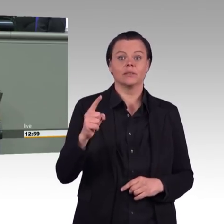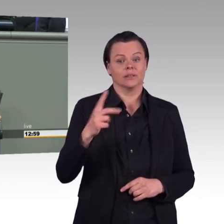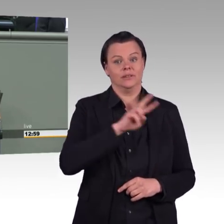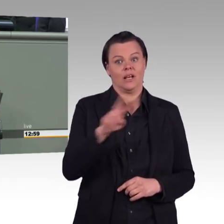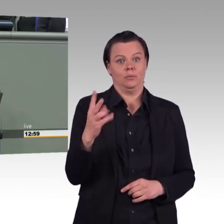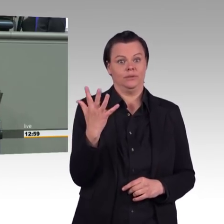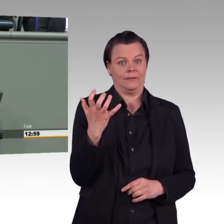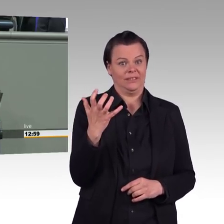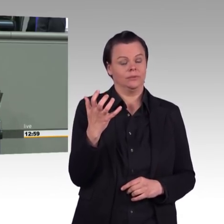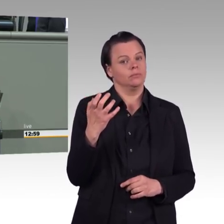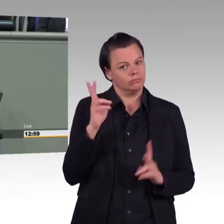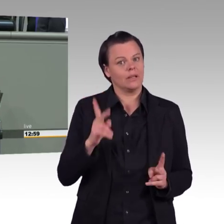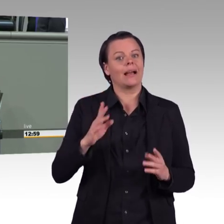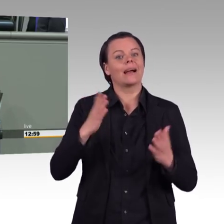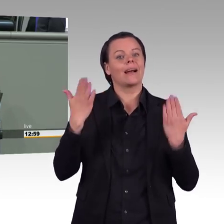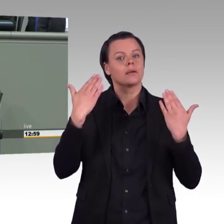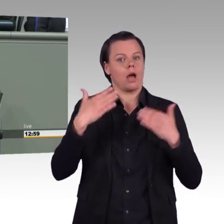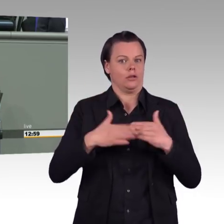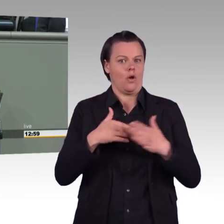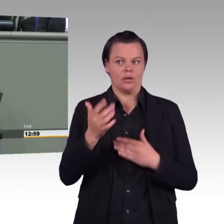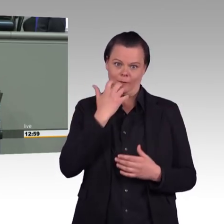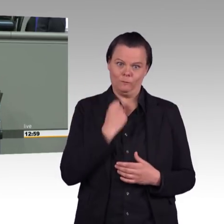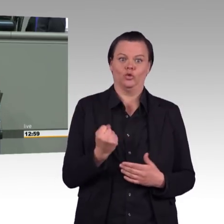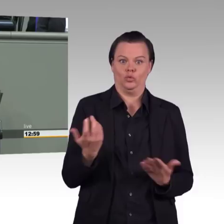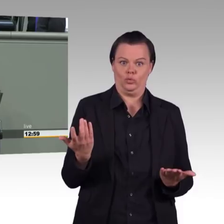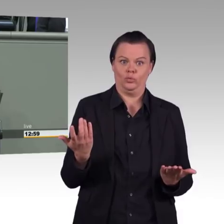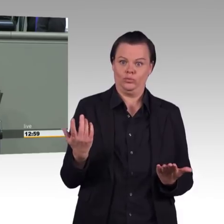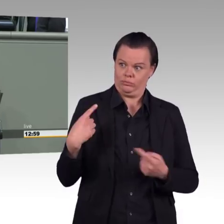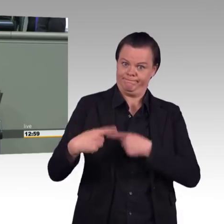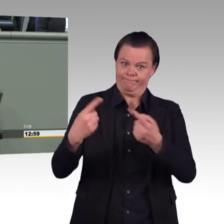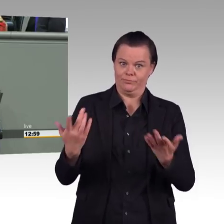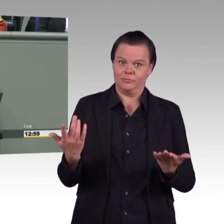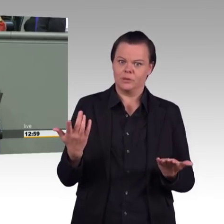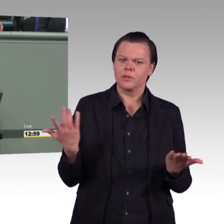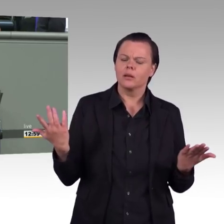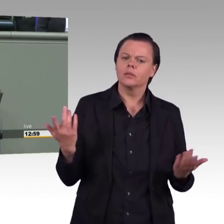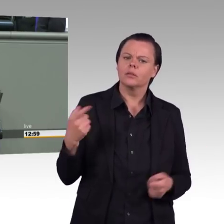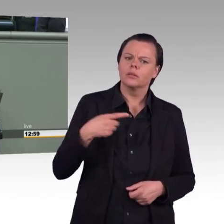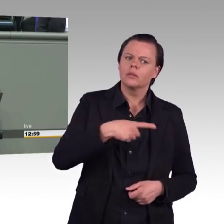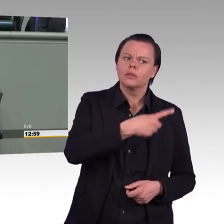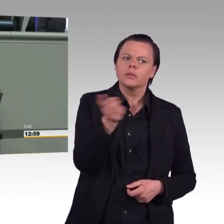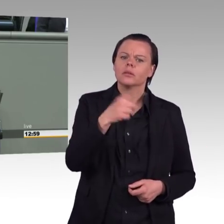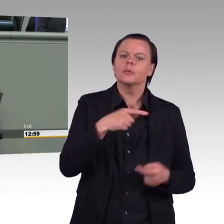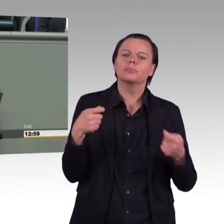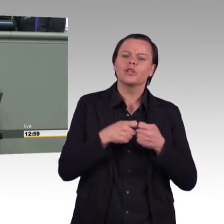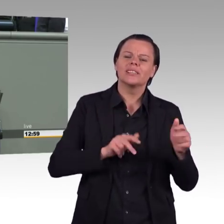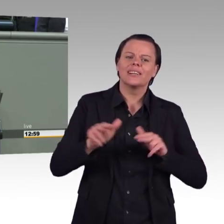sind Sie als regierende Fraktionen? Sie tauchen da einfach nicht mit auf. Dieses Nicht-Handeln